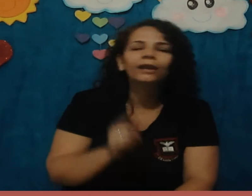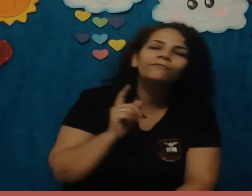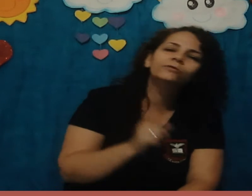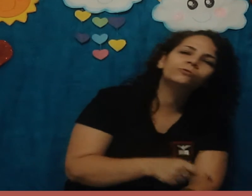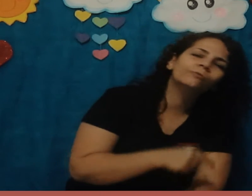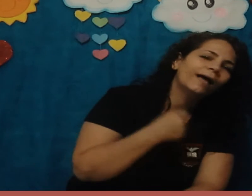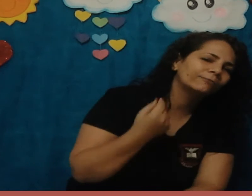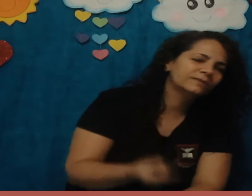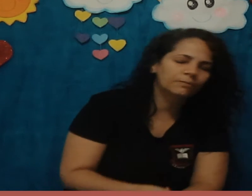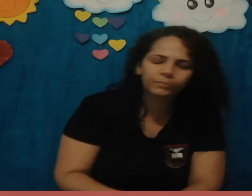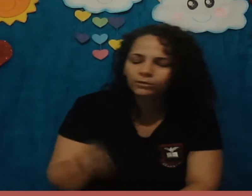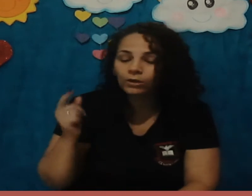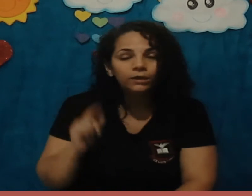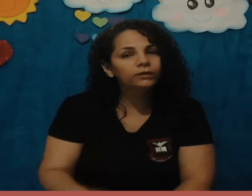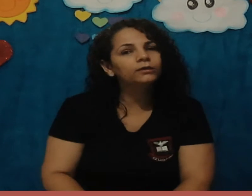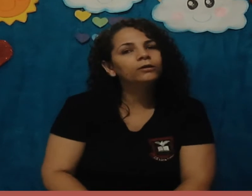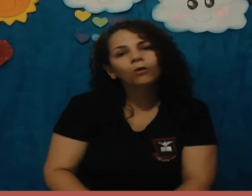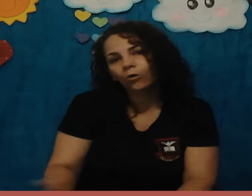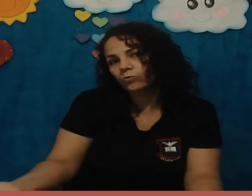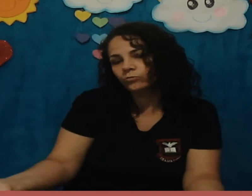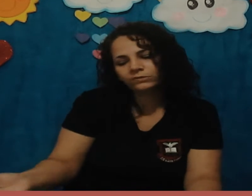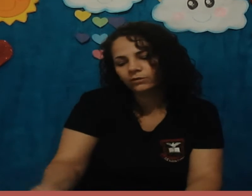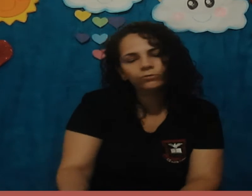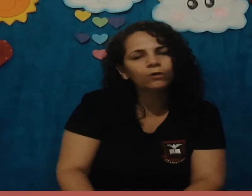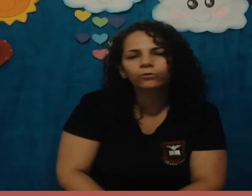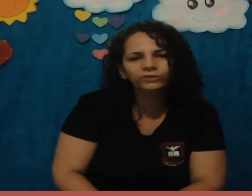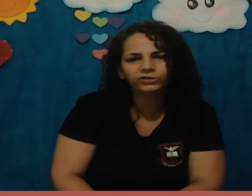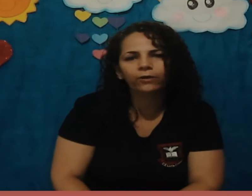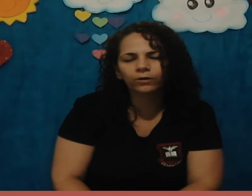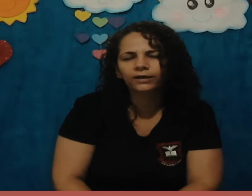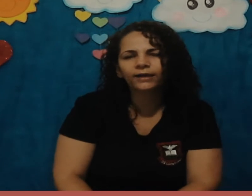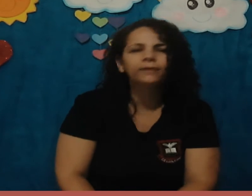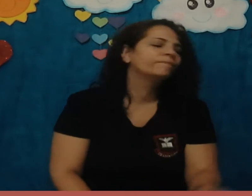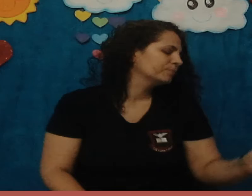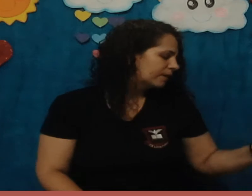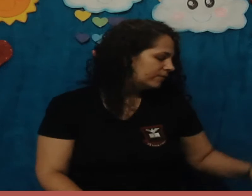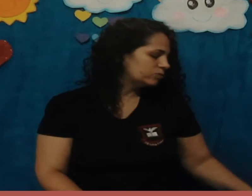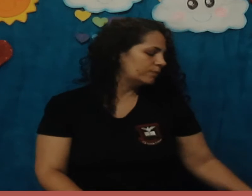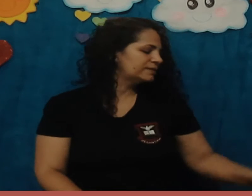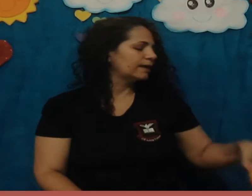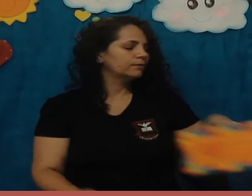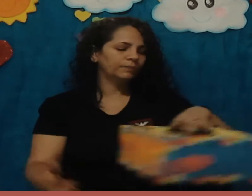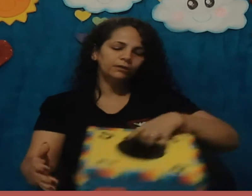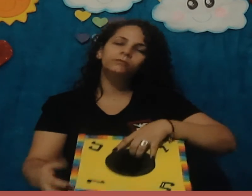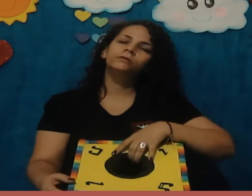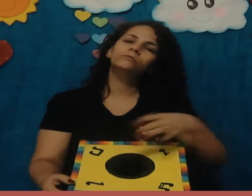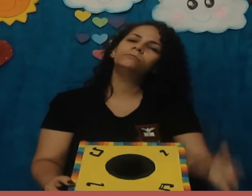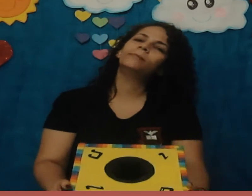Lavando com água, sabão e ou usando álcool em gel, ok? Vamos começar também cantando uma